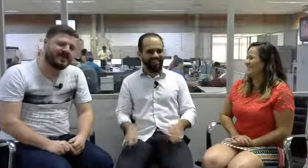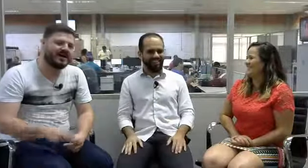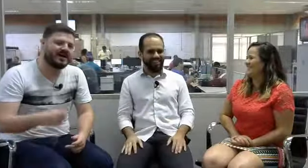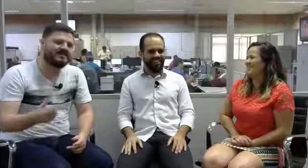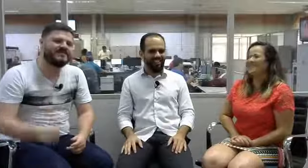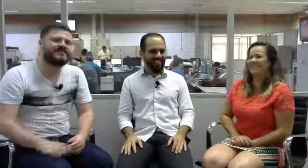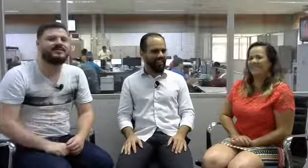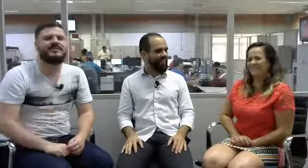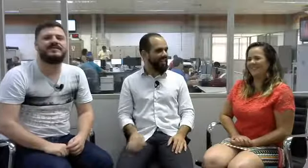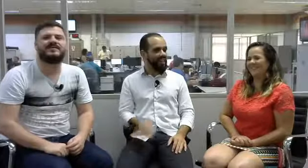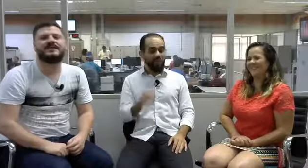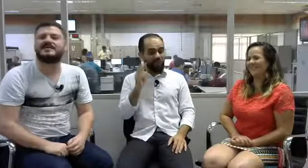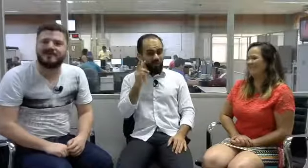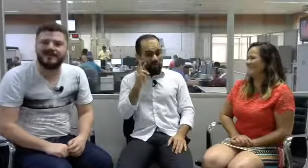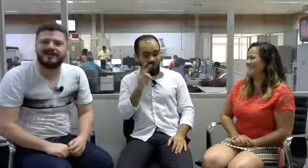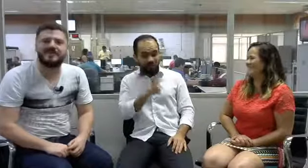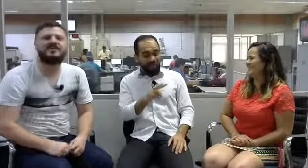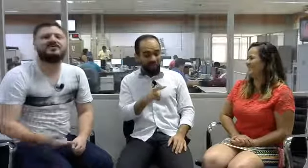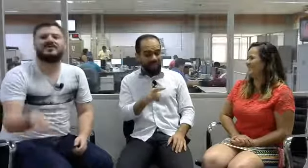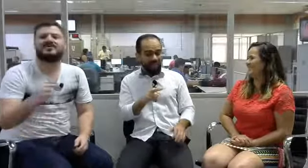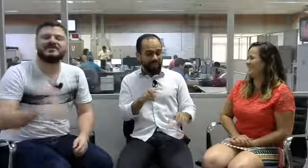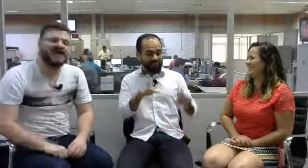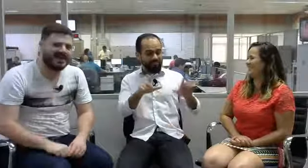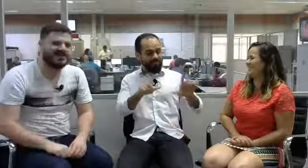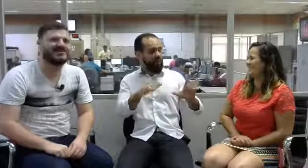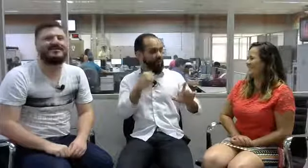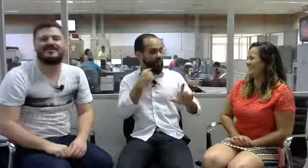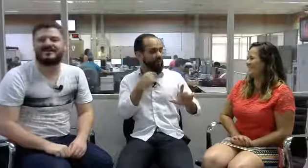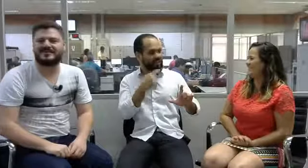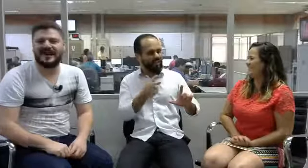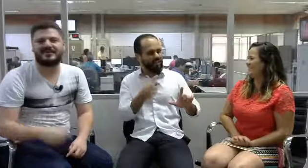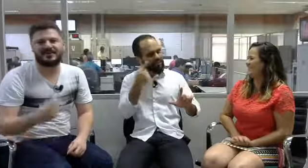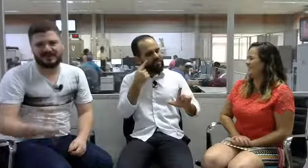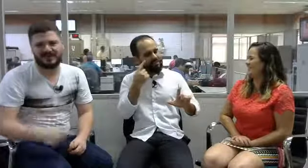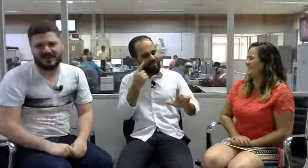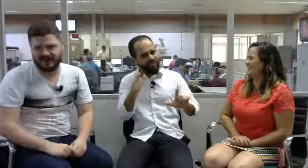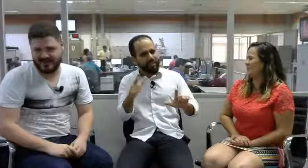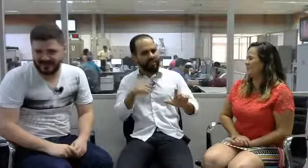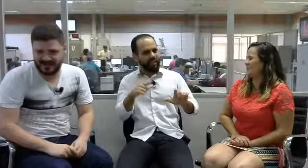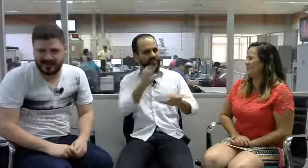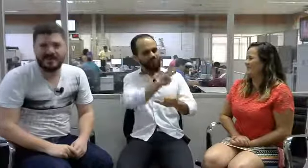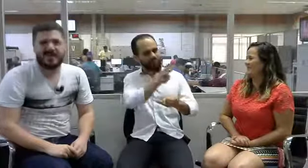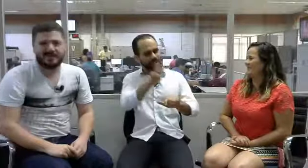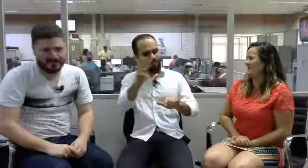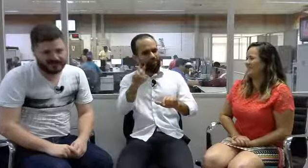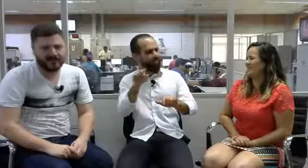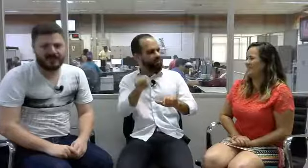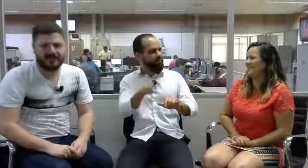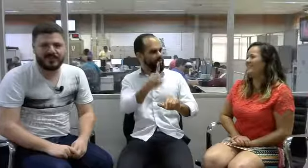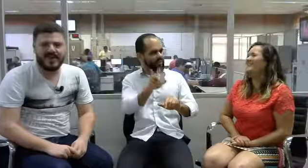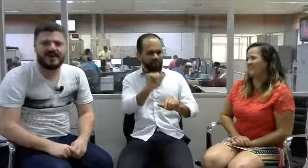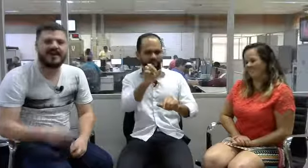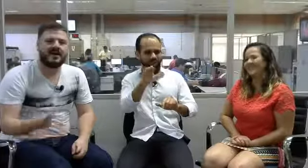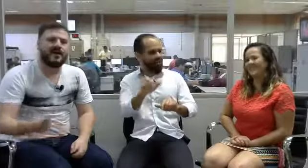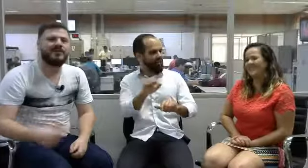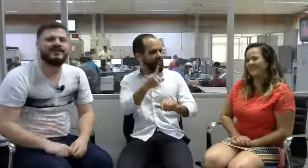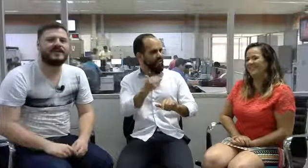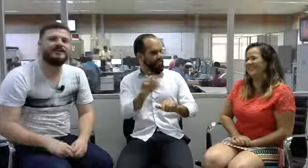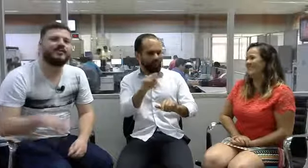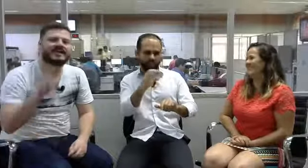Avise que o vídeo fica disponível no nosso site www.diariodaregião.com.br ou no Facebook na